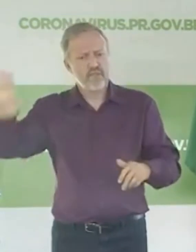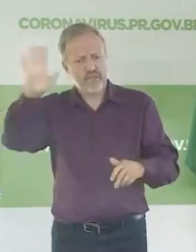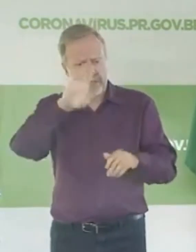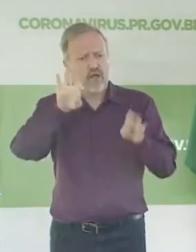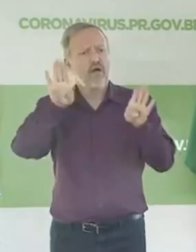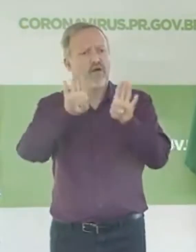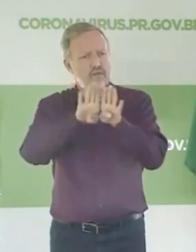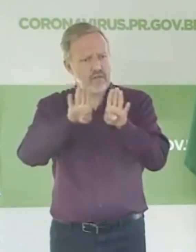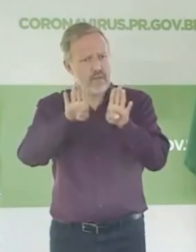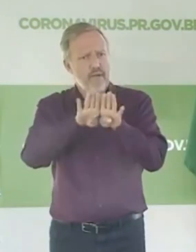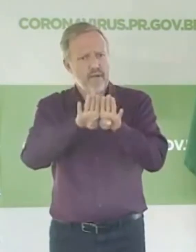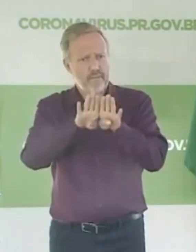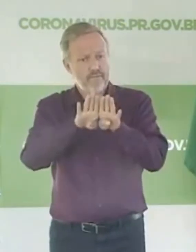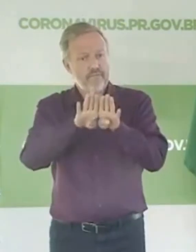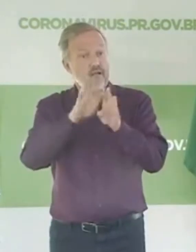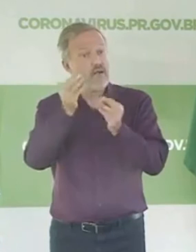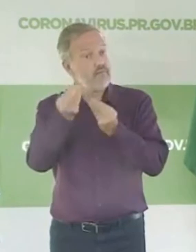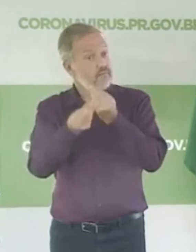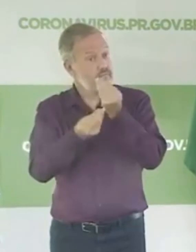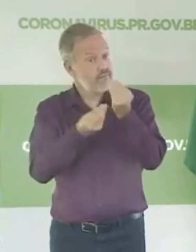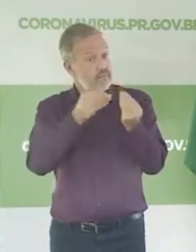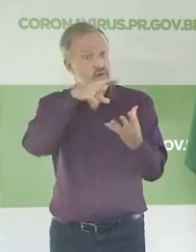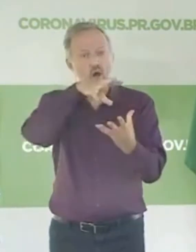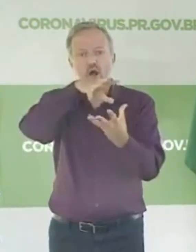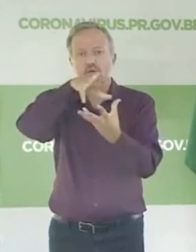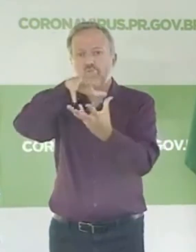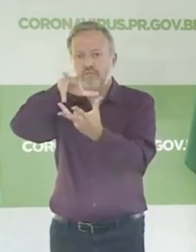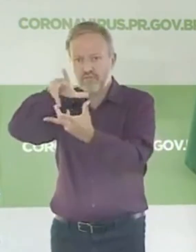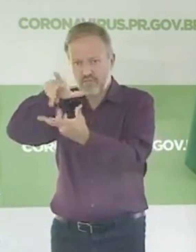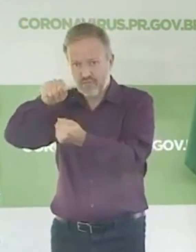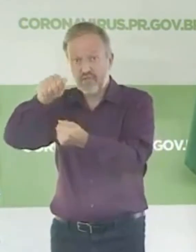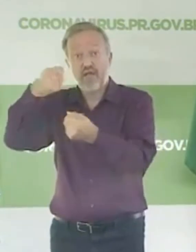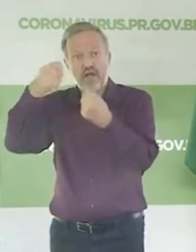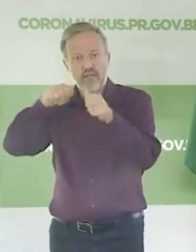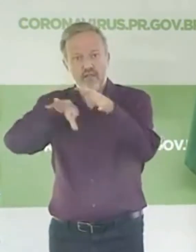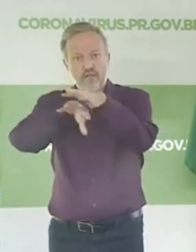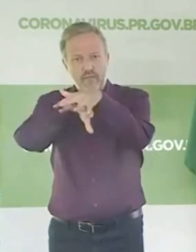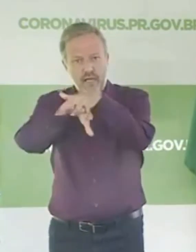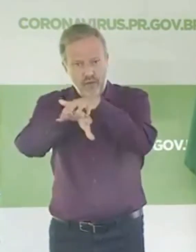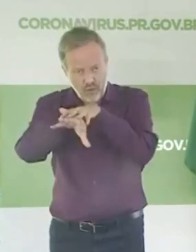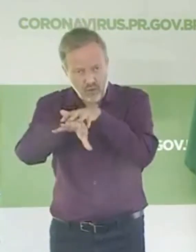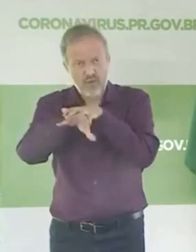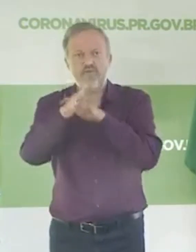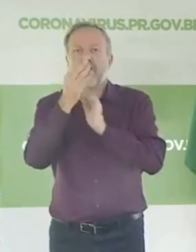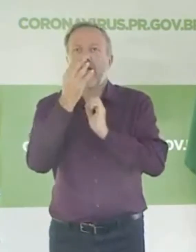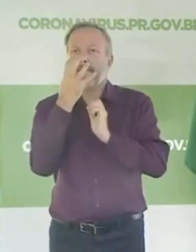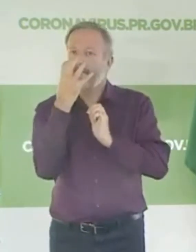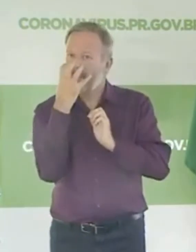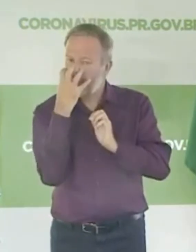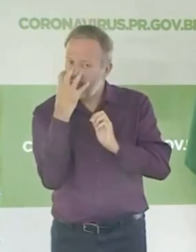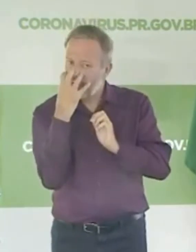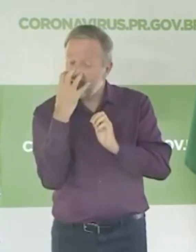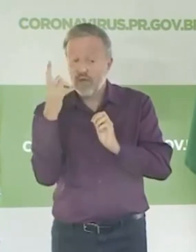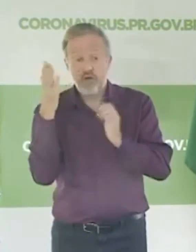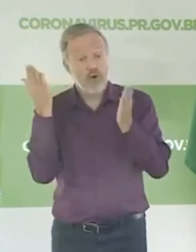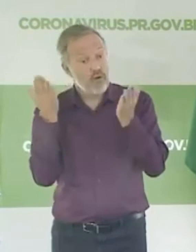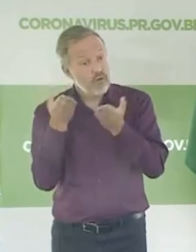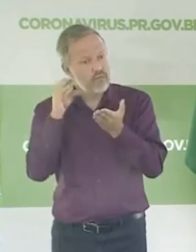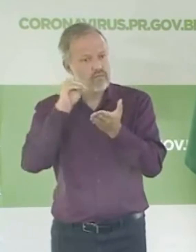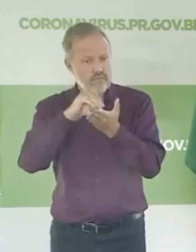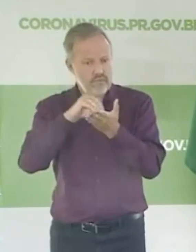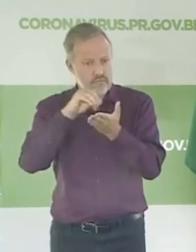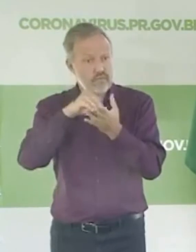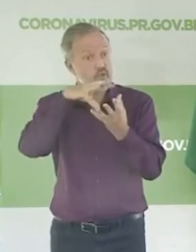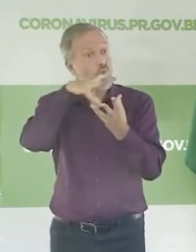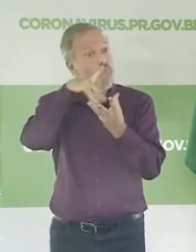Como o mundo todo tem a necessidade de comprar luva, comprar máscara, existe uma falta dele hoje no mundo